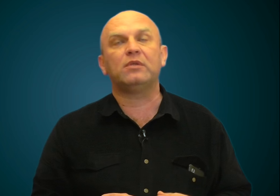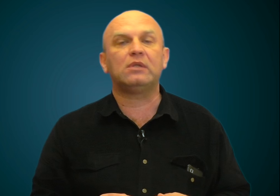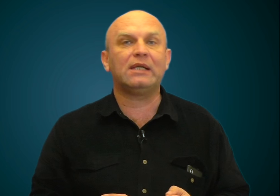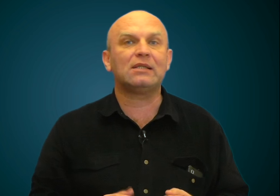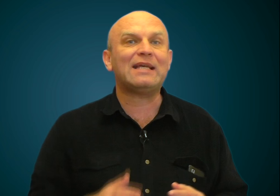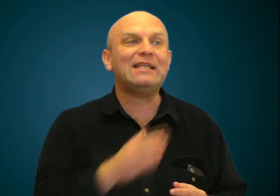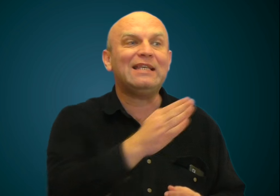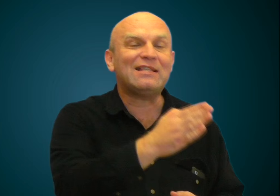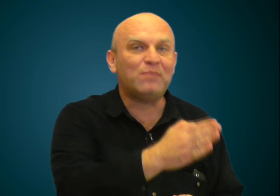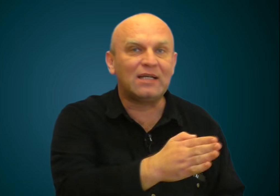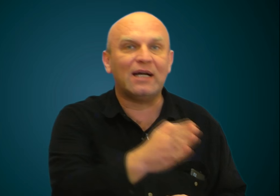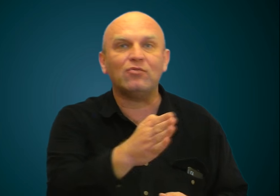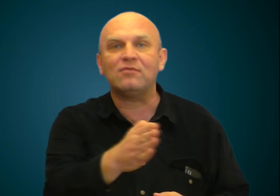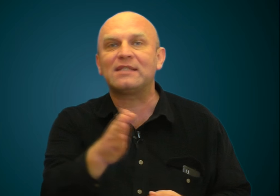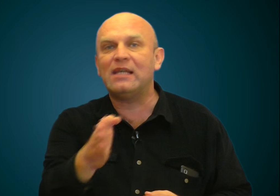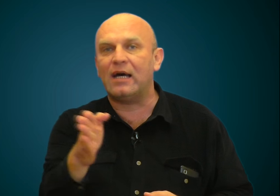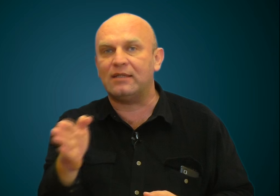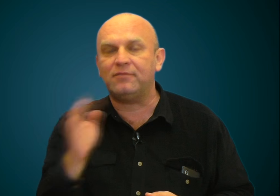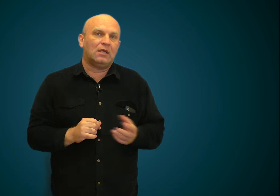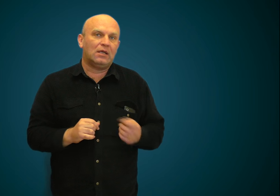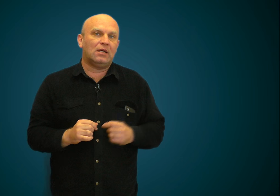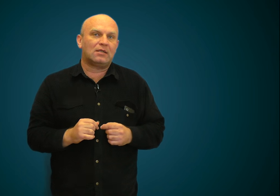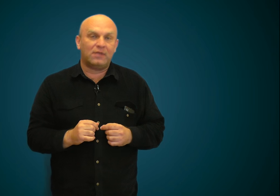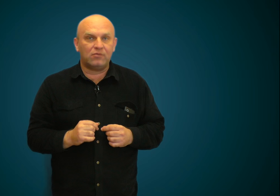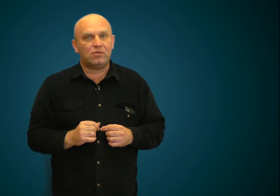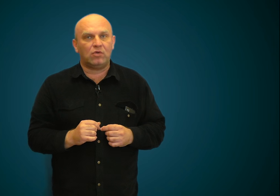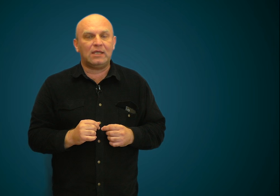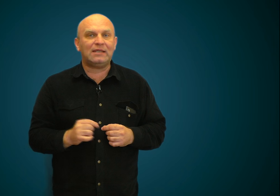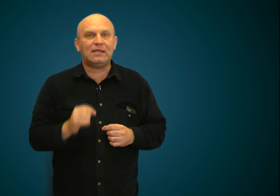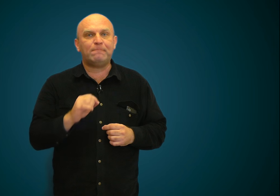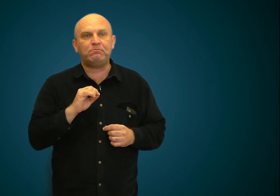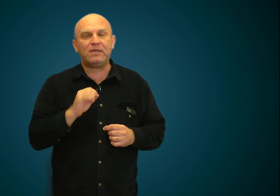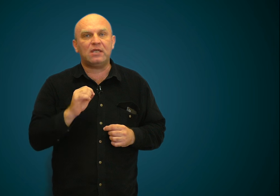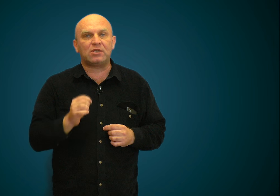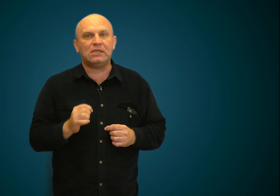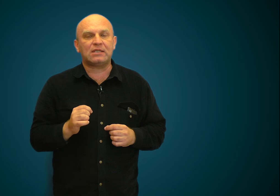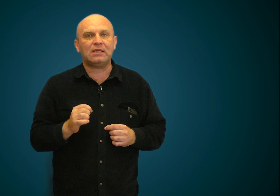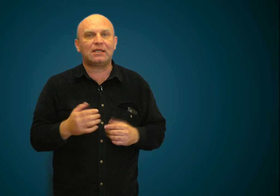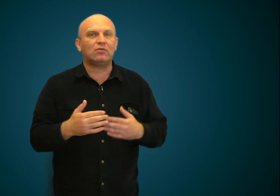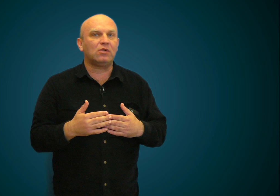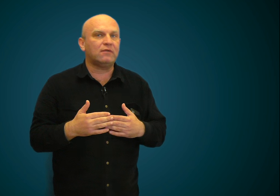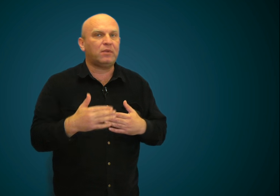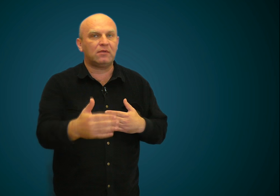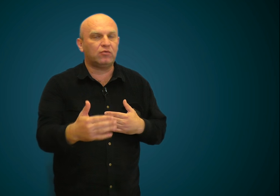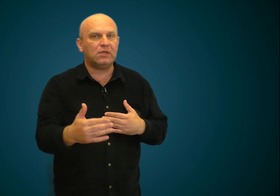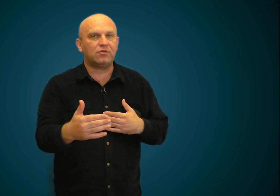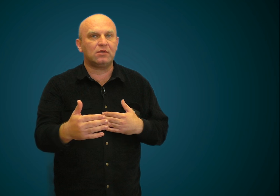подбирая глаза и избегают взглядов своей аудитории. Это первейший недостаток, который, во-первых, увеличивает